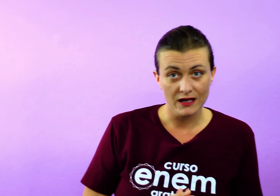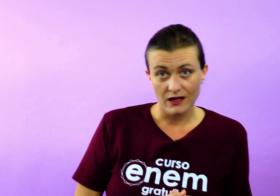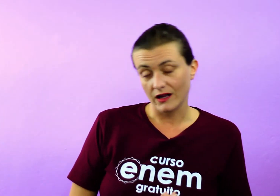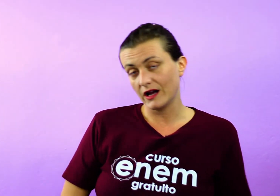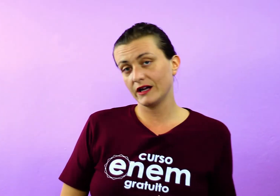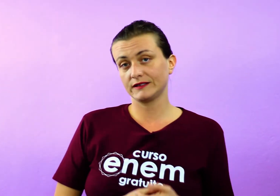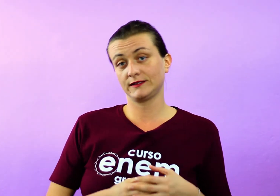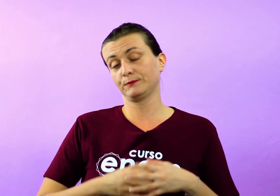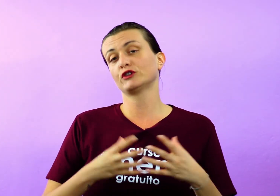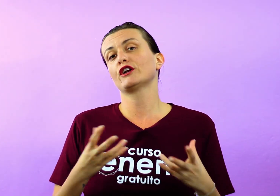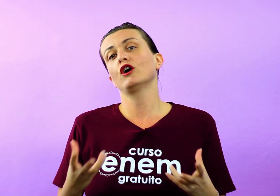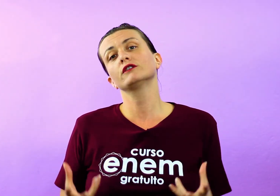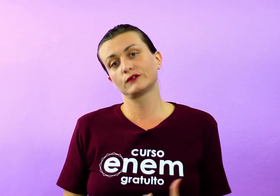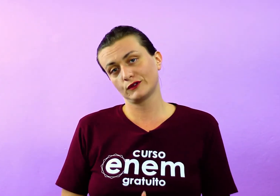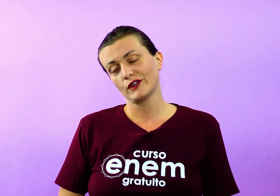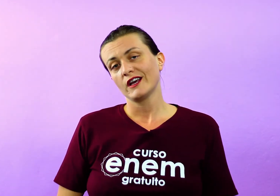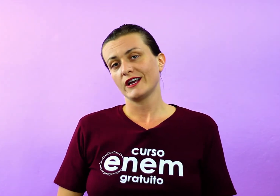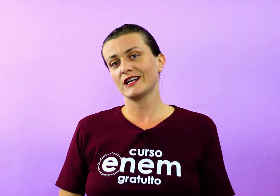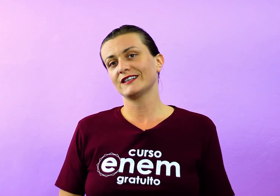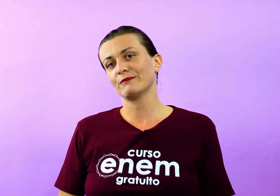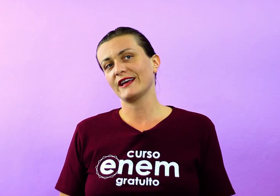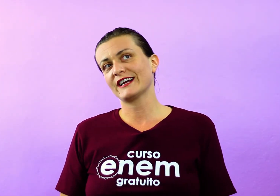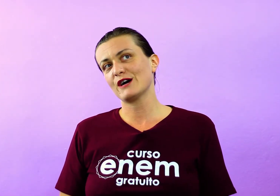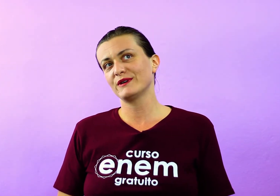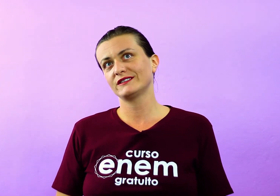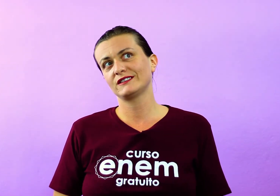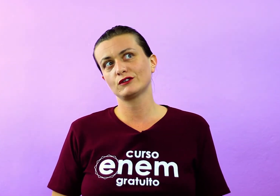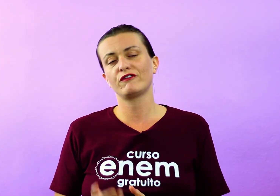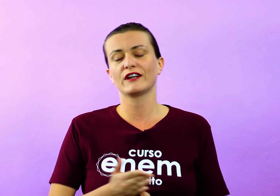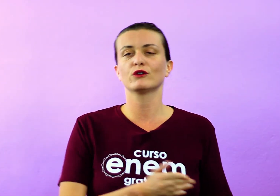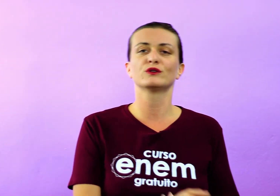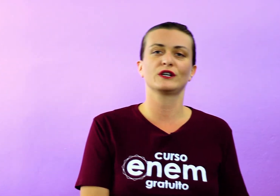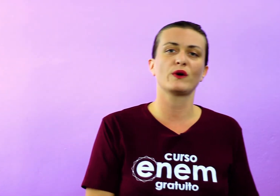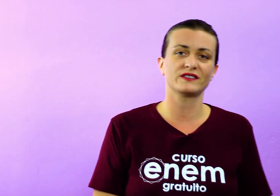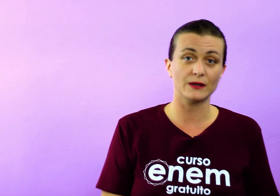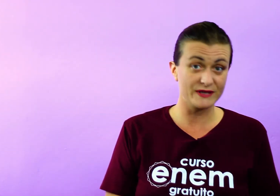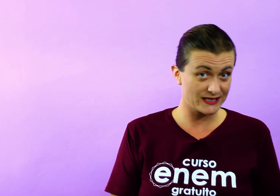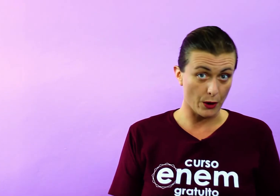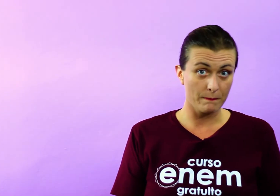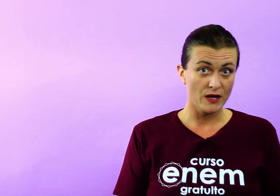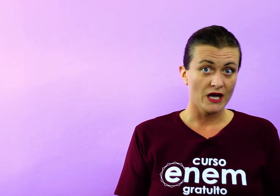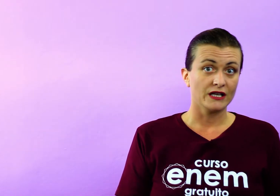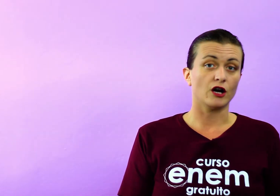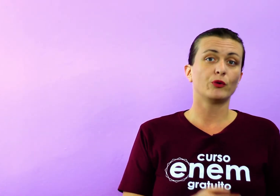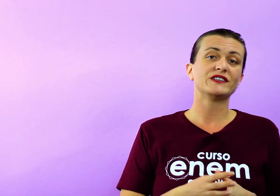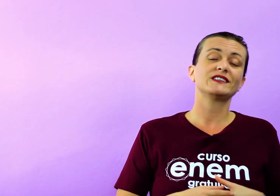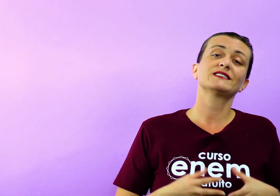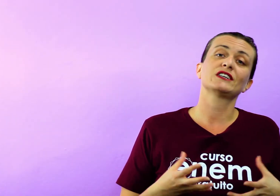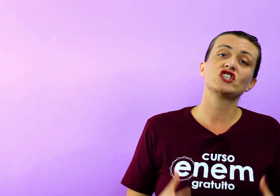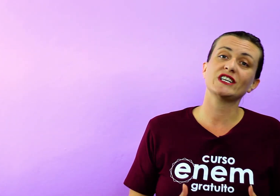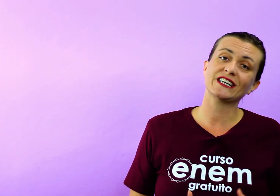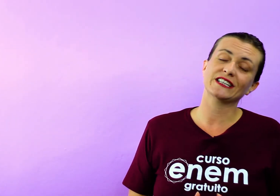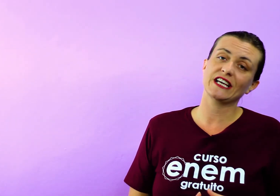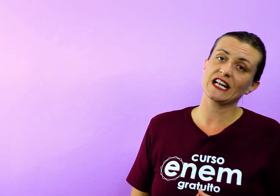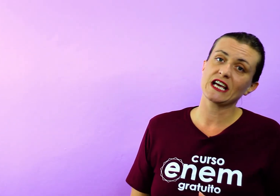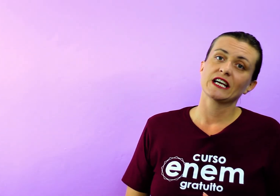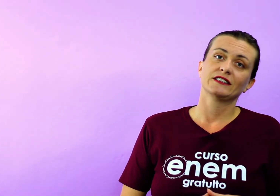críticas, ao enfrentar esses poderosos, ele também acaba sofrendo a consequência da prisão. Então a poesia